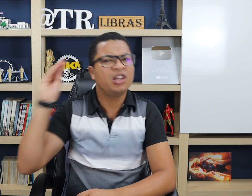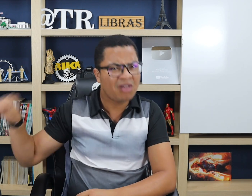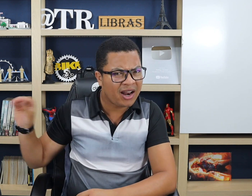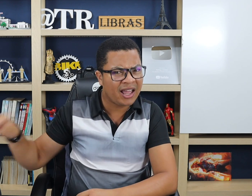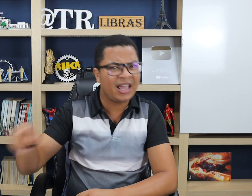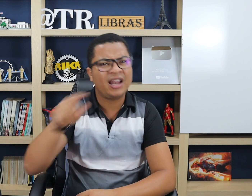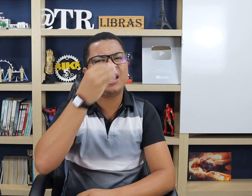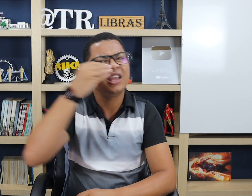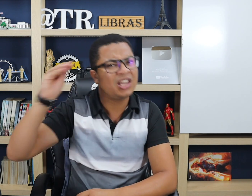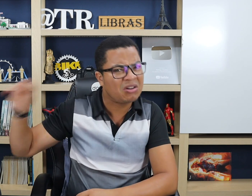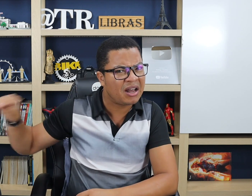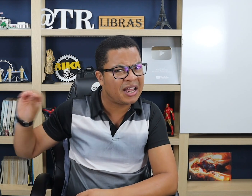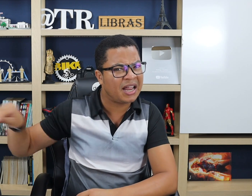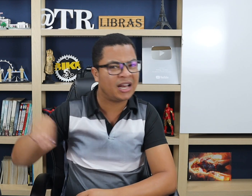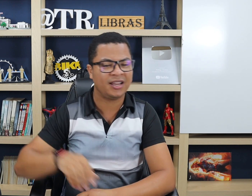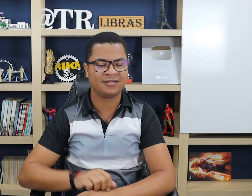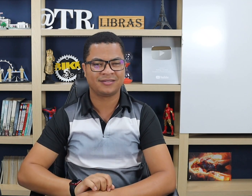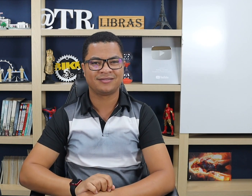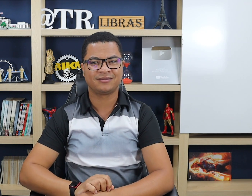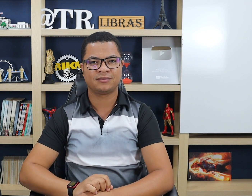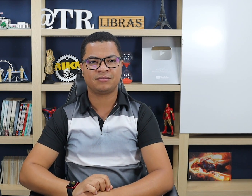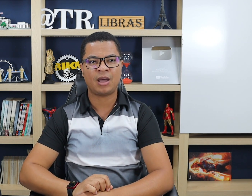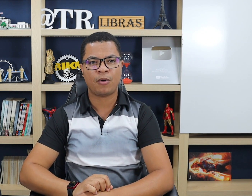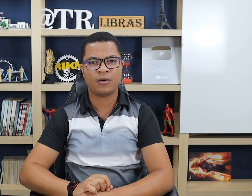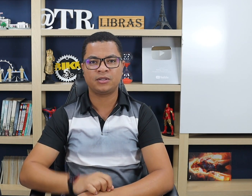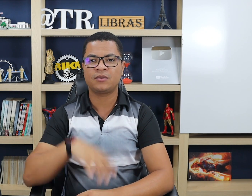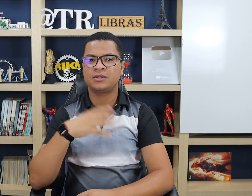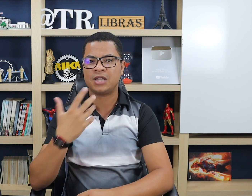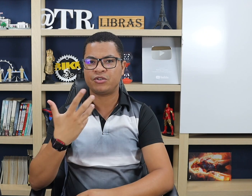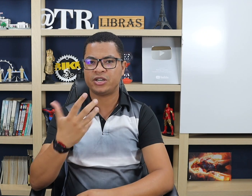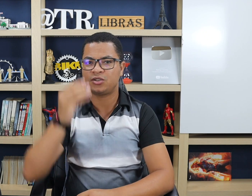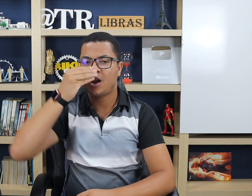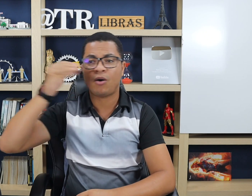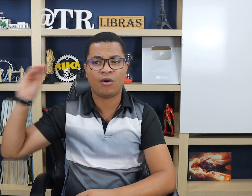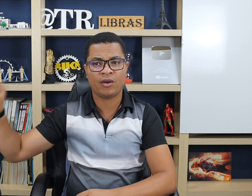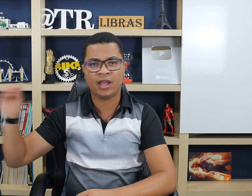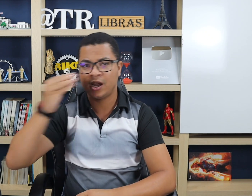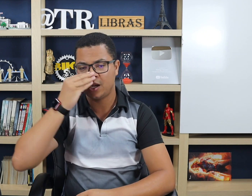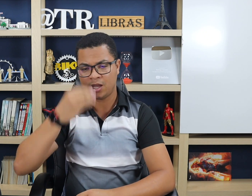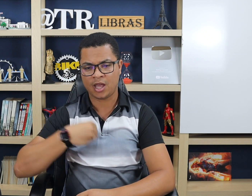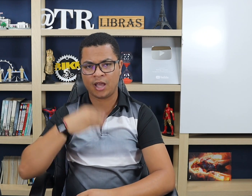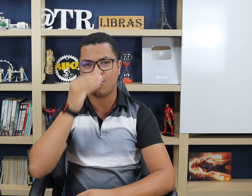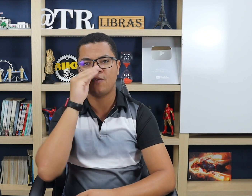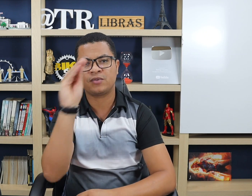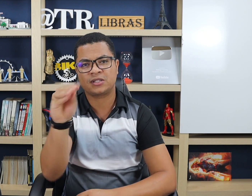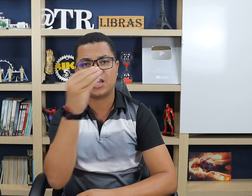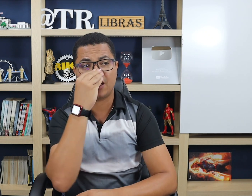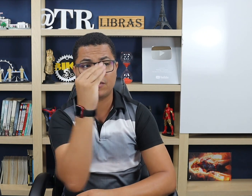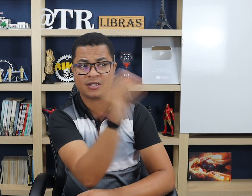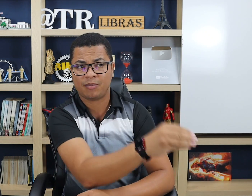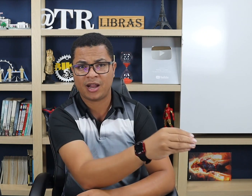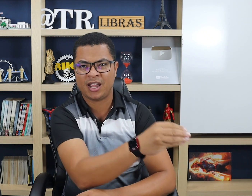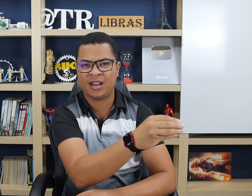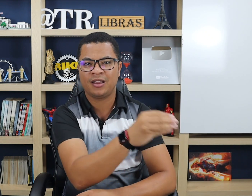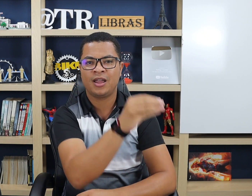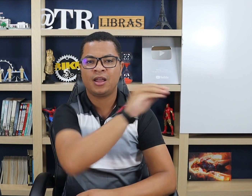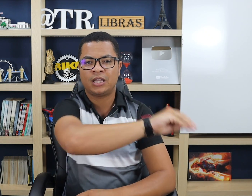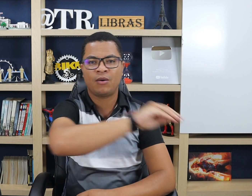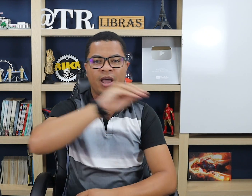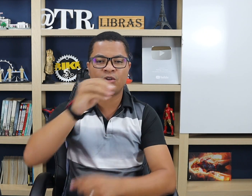Ignora ele, ignora ele. Tá bom? Então, sinal direcional, Ele, eu, você, você pra ele. Então, é